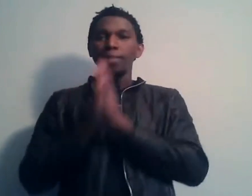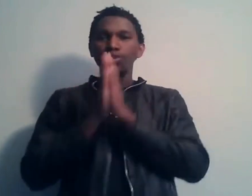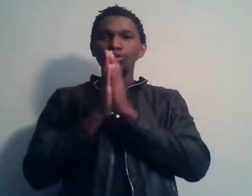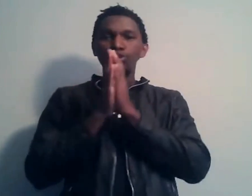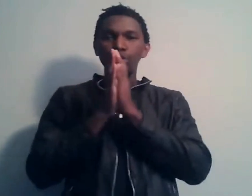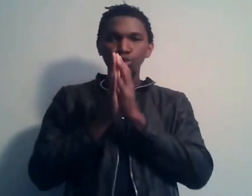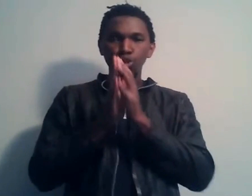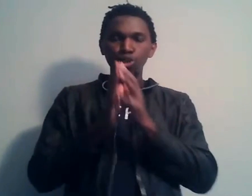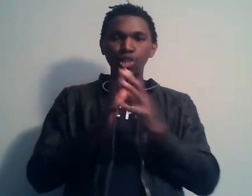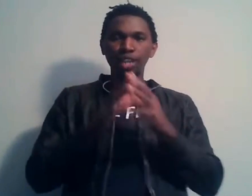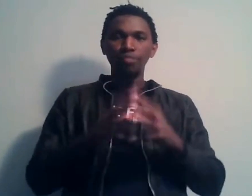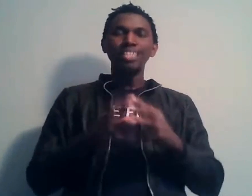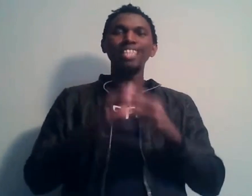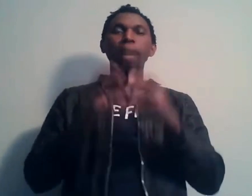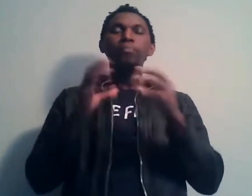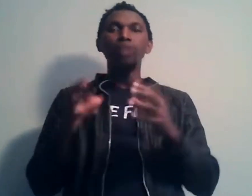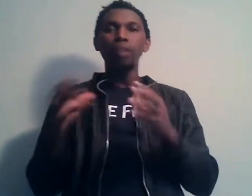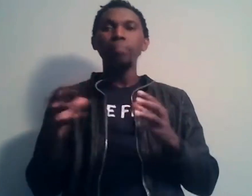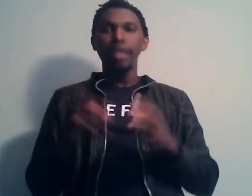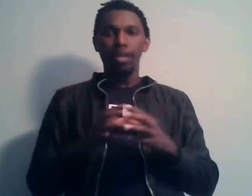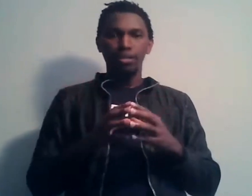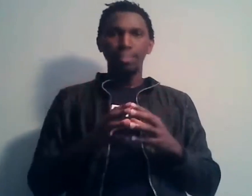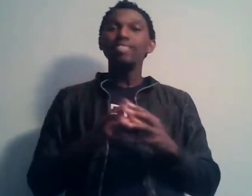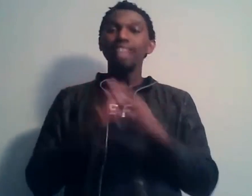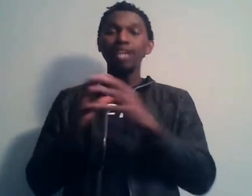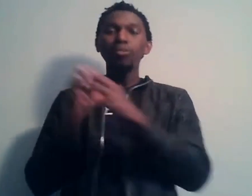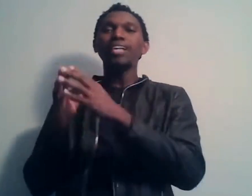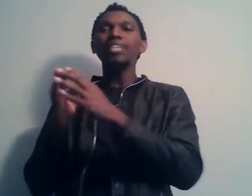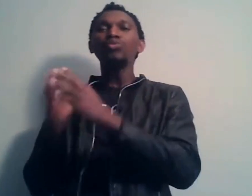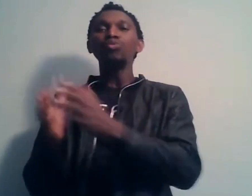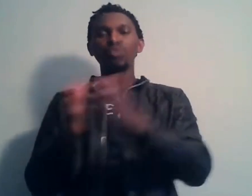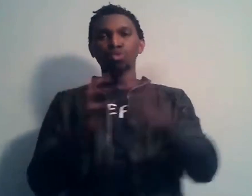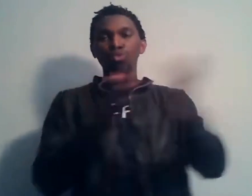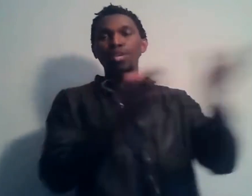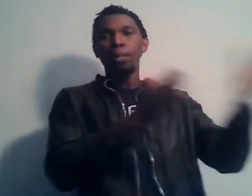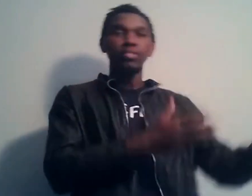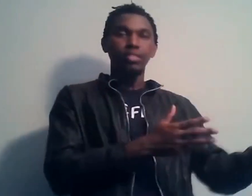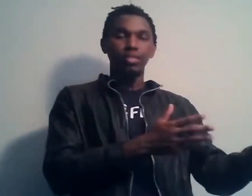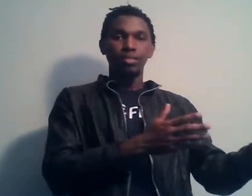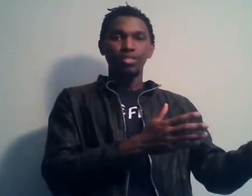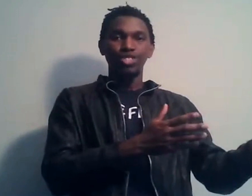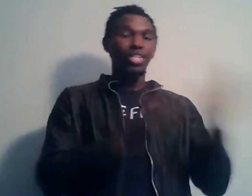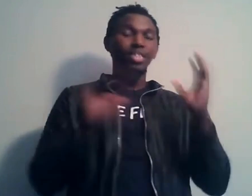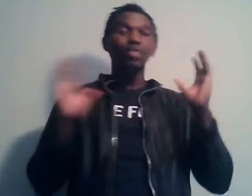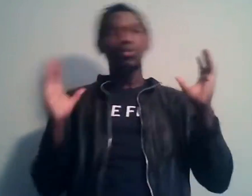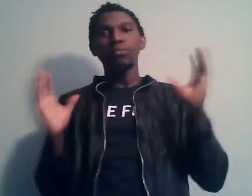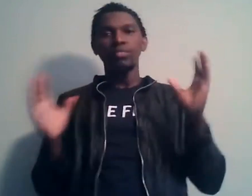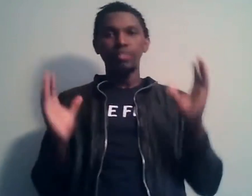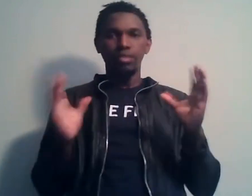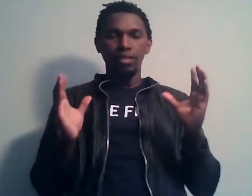parce que notre jeunesse aujourd'hui en Afrique n'a plus de repères. C'est la raison pour laquelle tout le monde se rue à la politique. Je n'ai rien contre les politiciens.